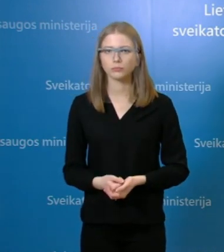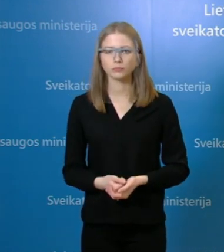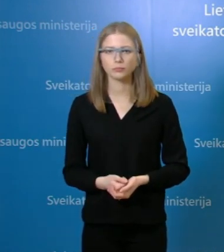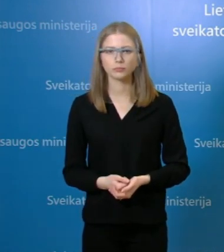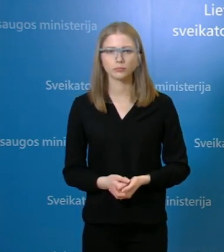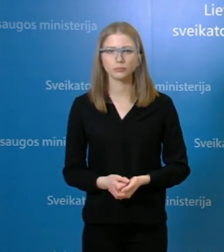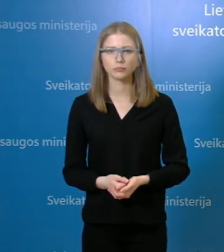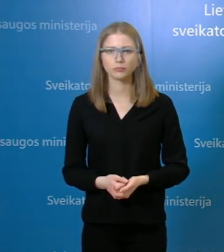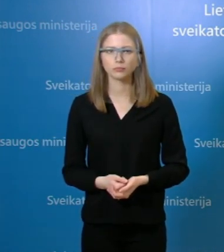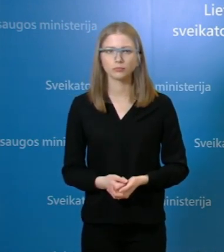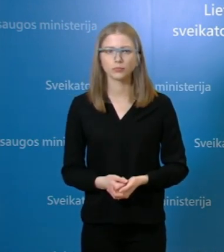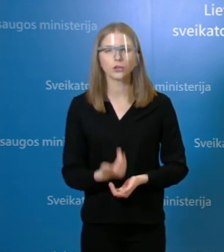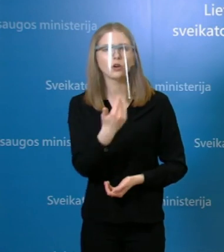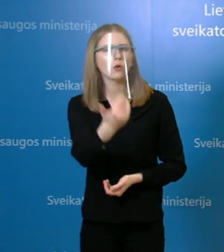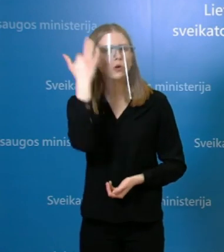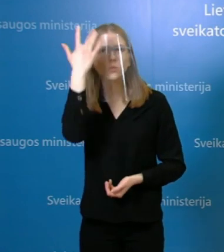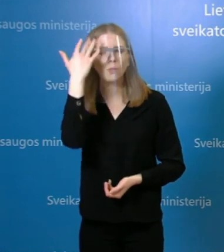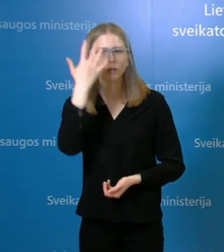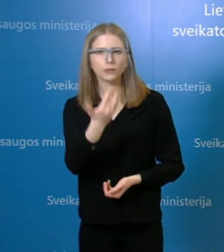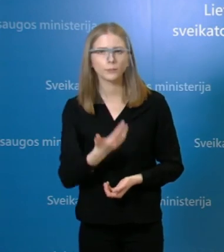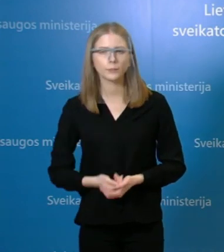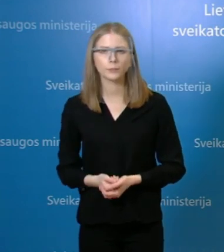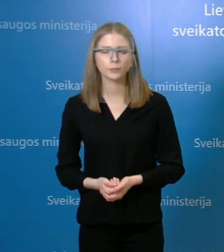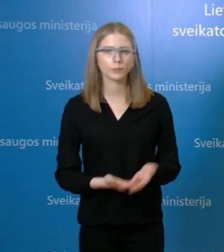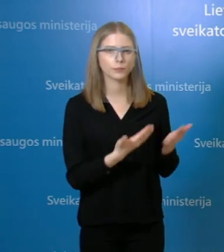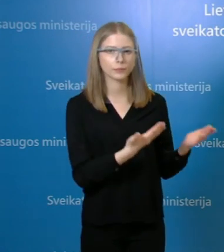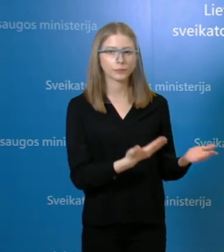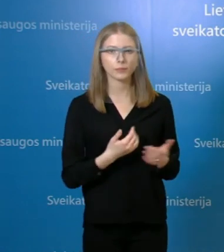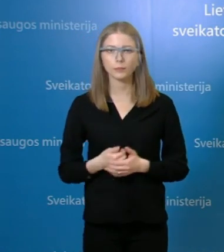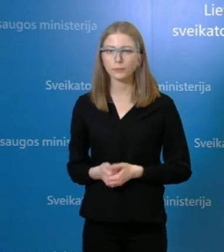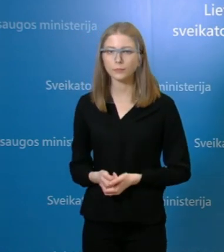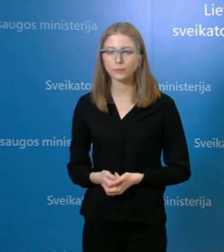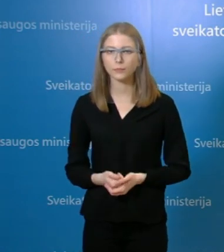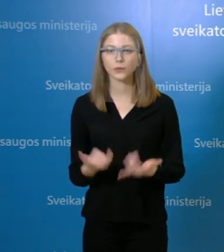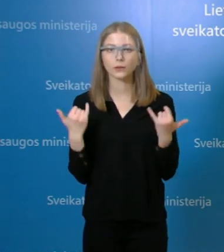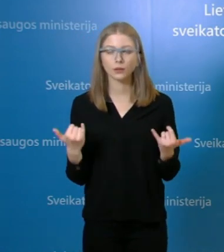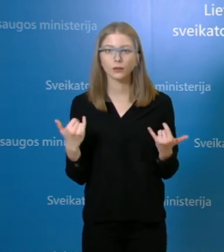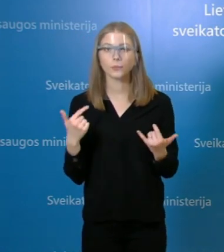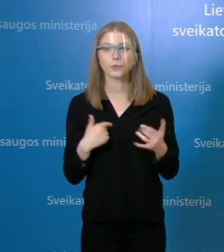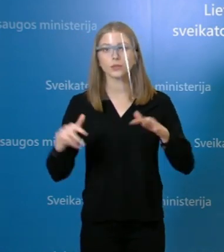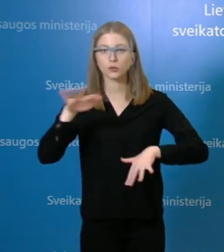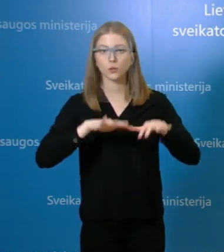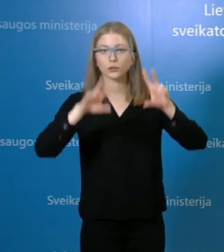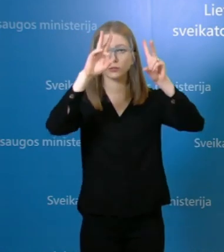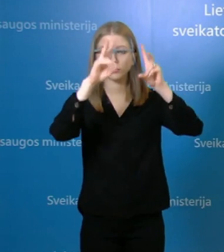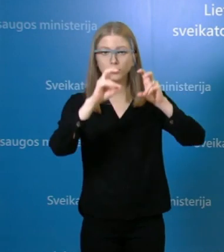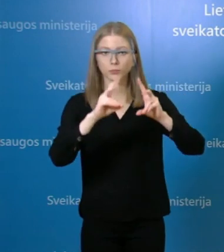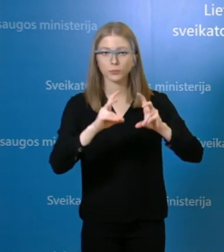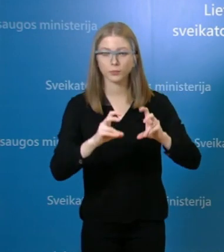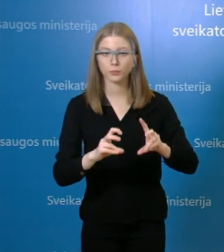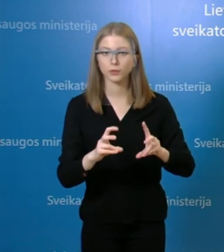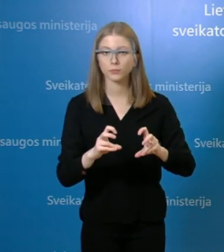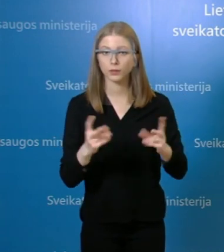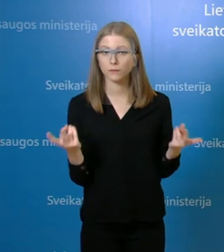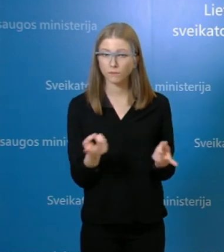Kuri versi yra įtikinamės, nei jūsų akimis? Na, tai iš tikrųjų šiuo metu dar aiškinamės, bet ką norėčiau pasakyti, kad, na,